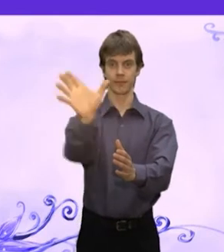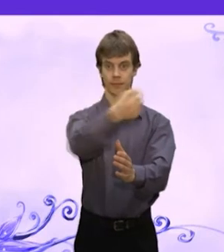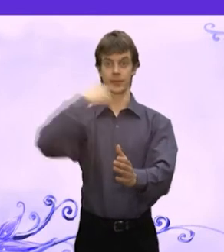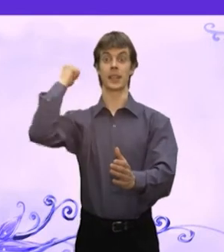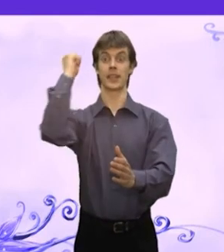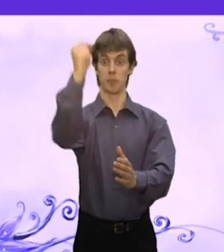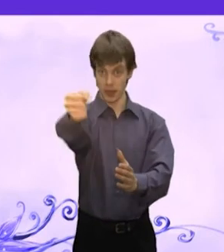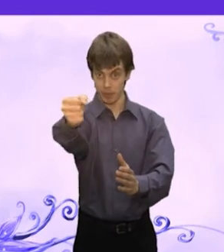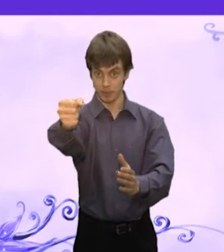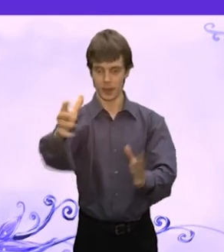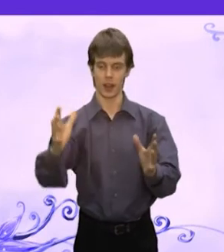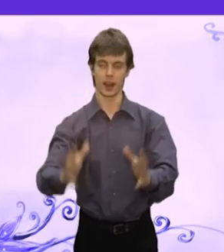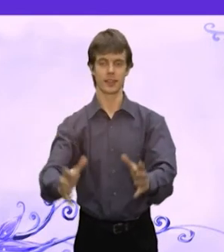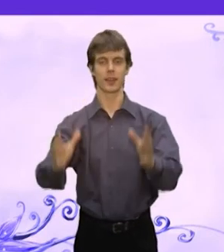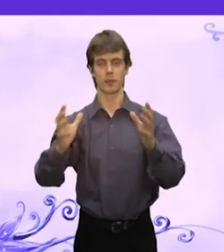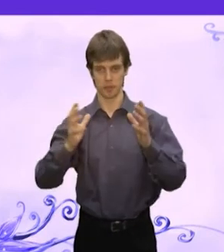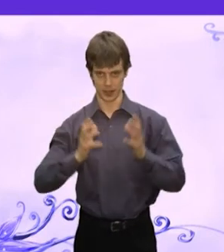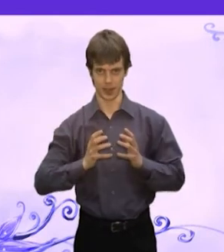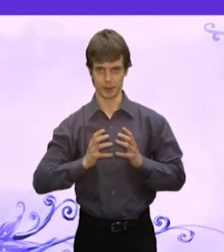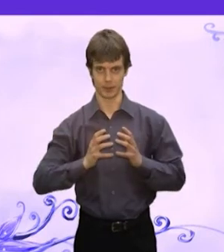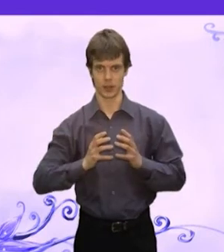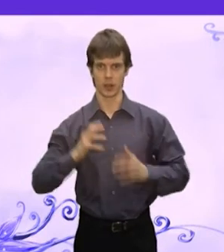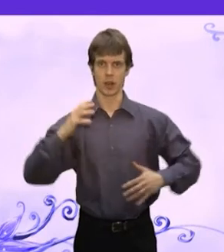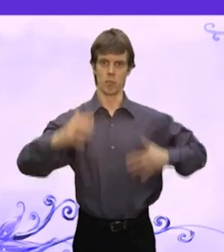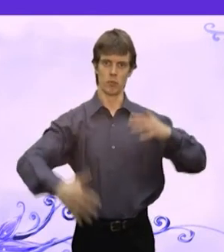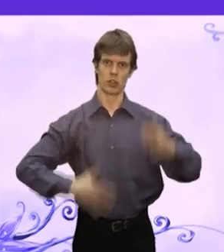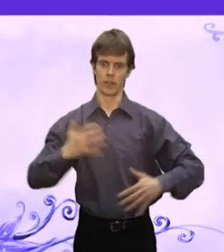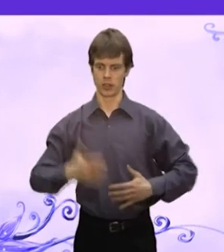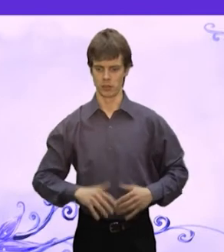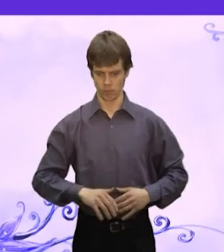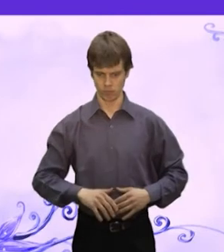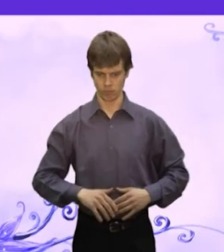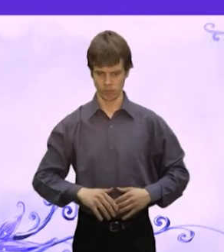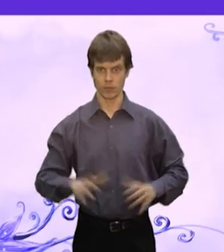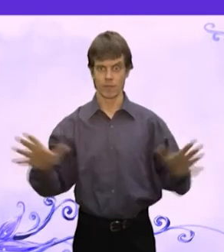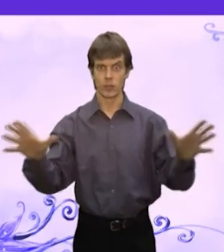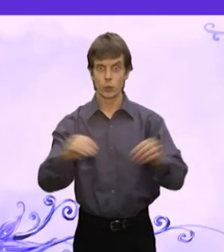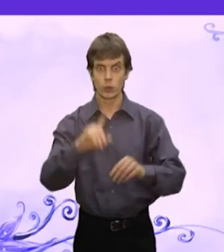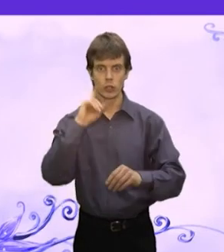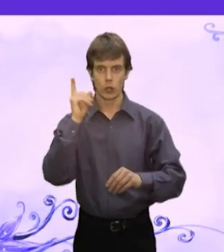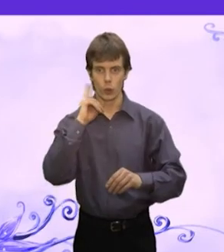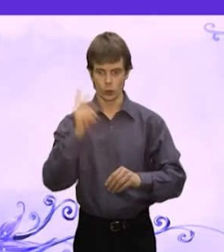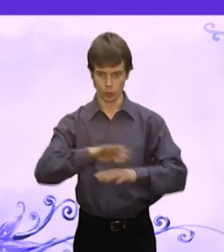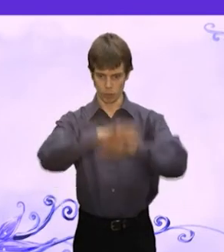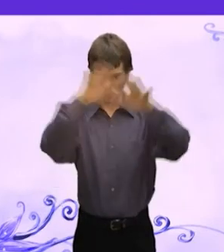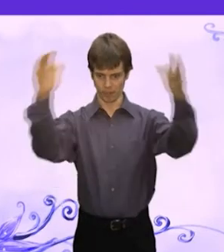Тебе вершки, а мне корешки Медведь всю ботву собрал